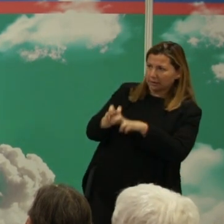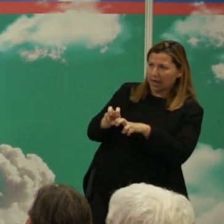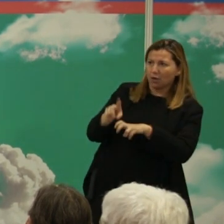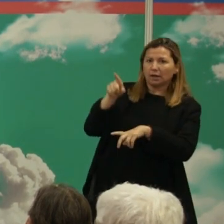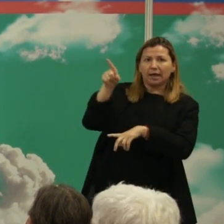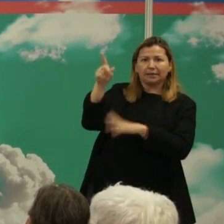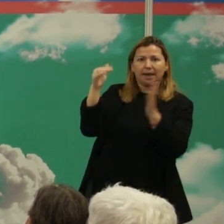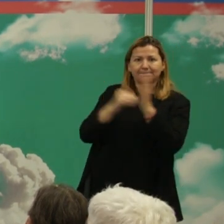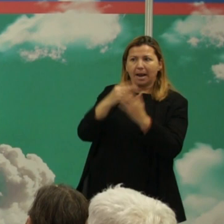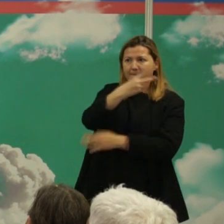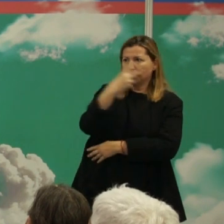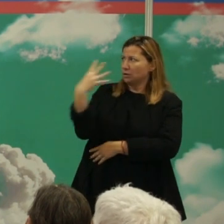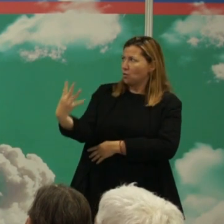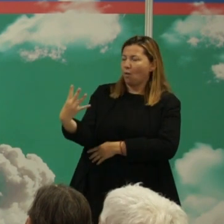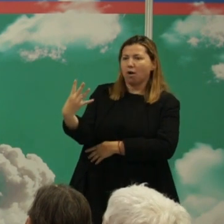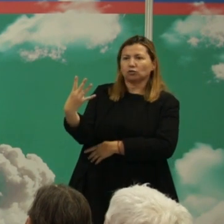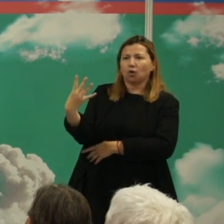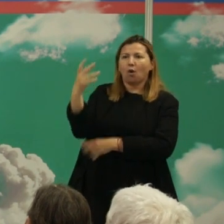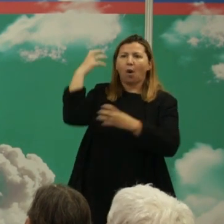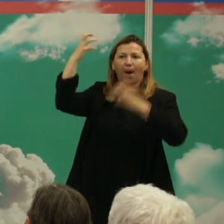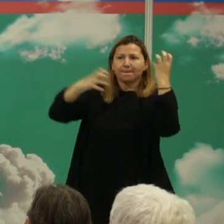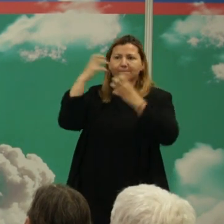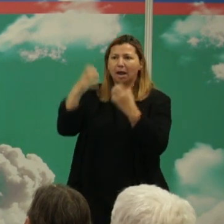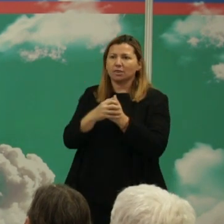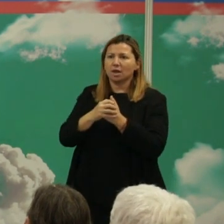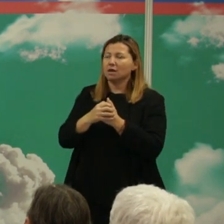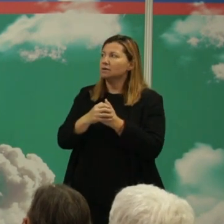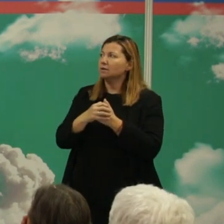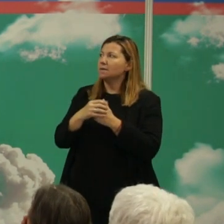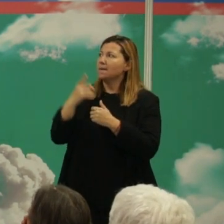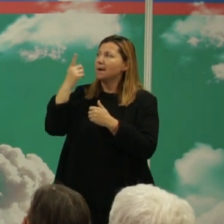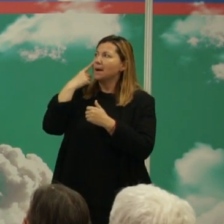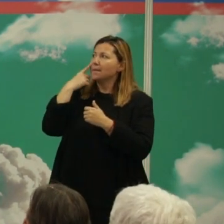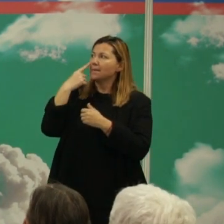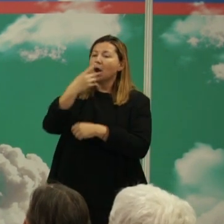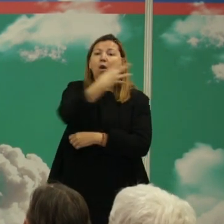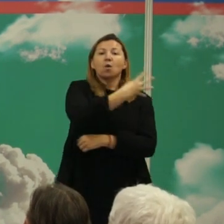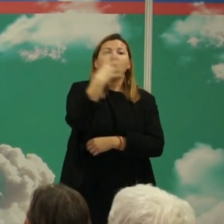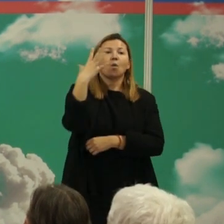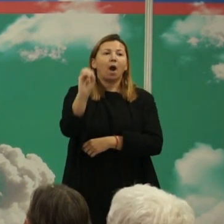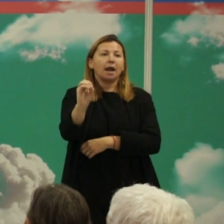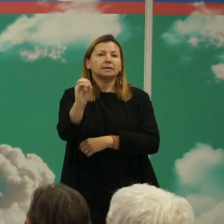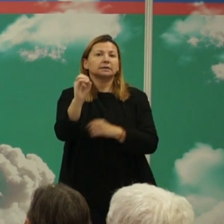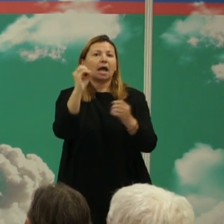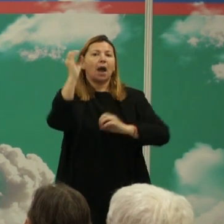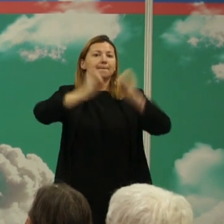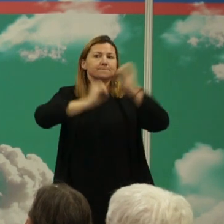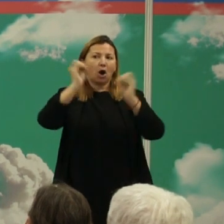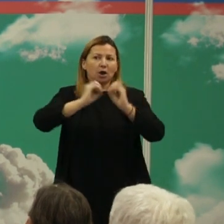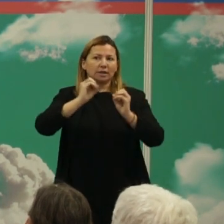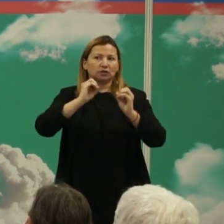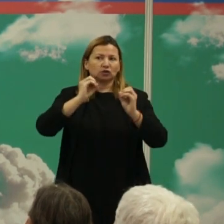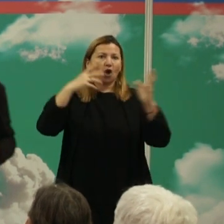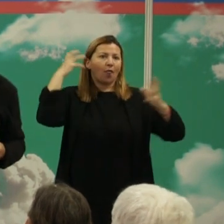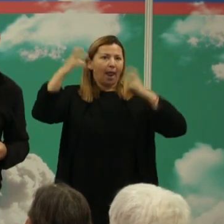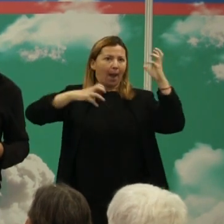de violencia letal de muerte por con específico eso lo encontramos en el 40% de las especies si hay